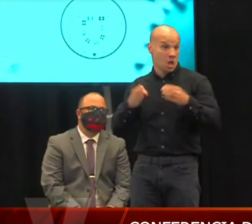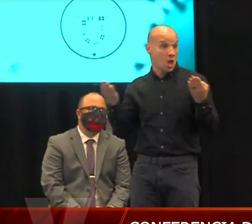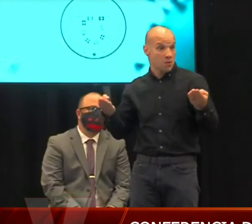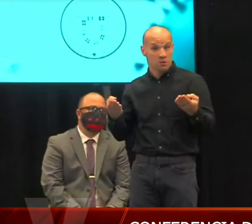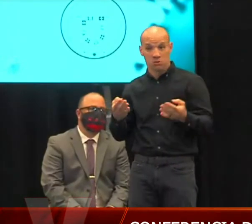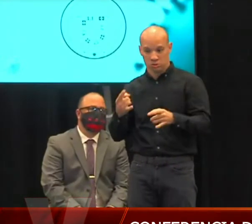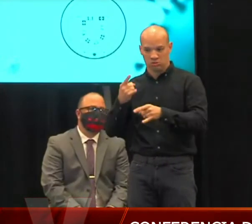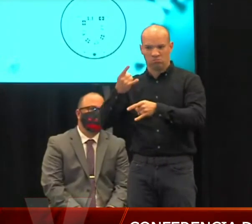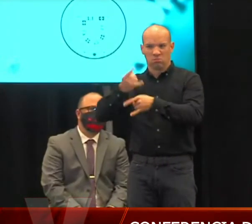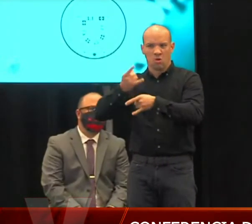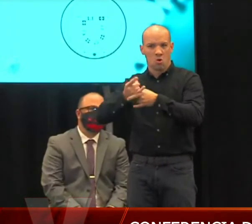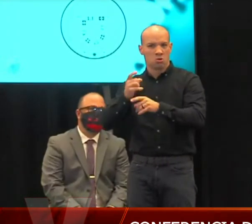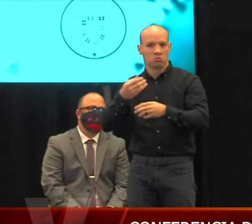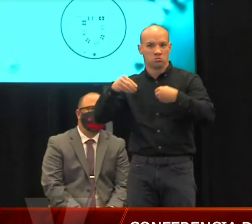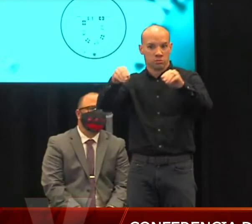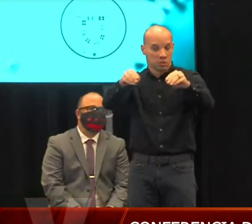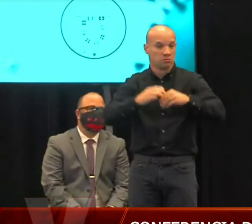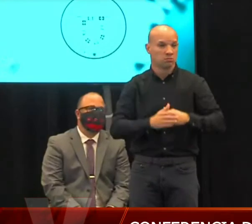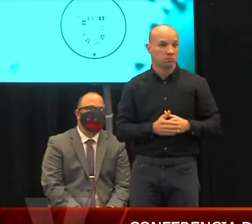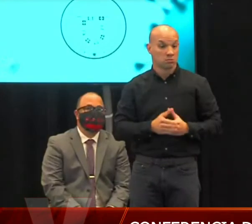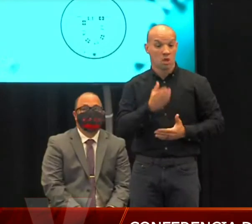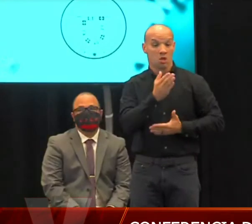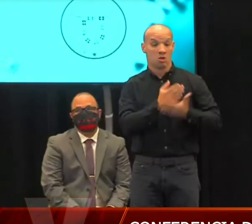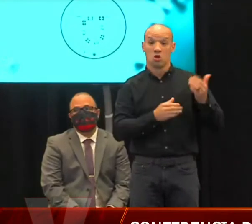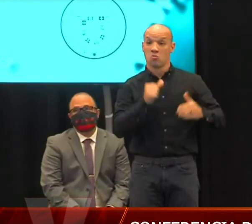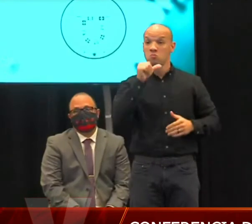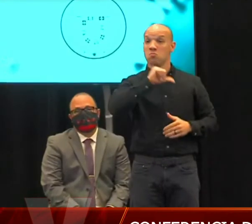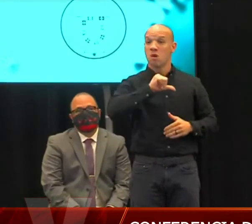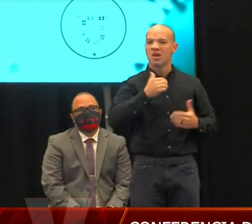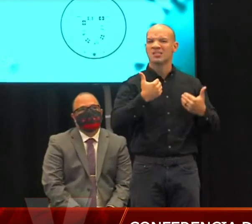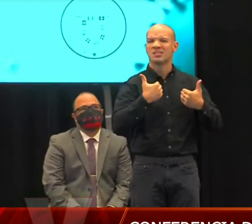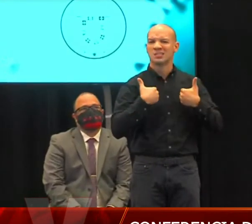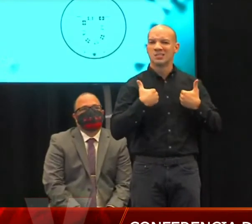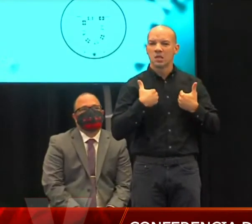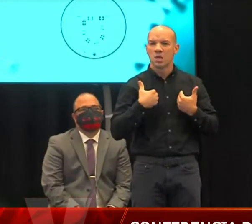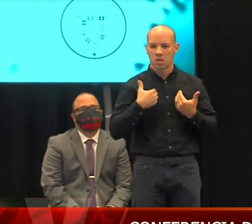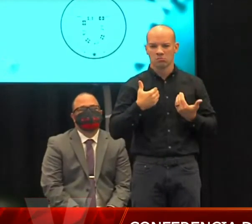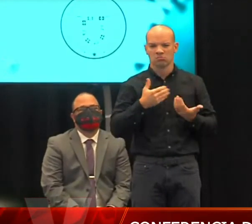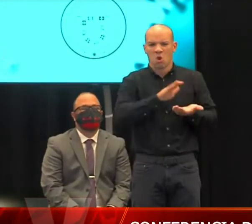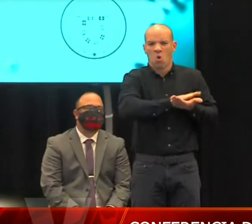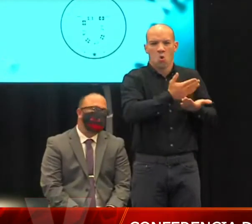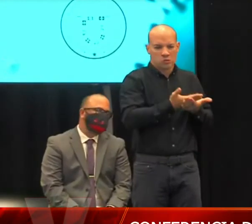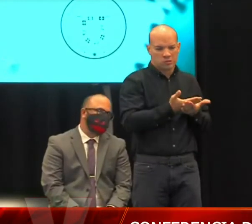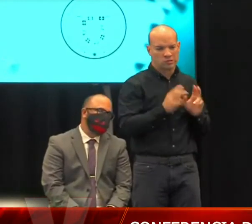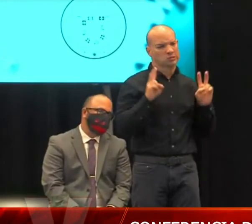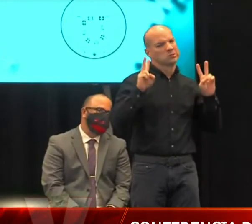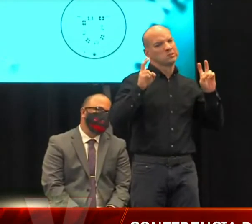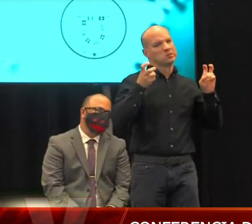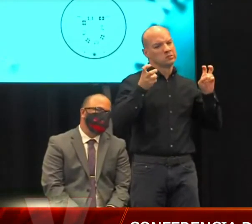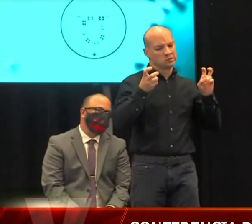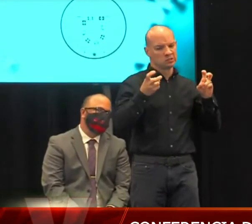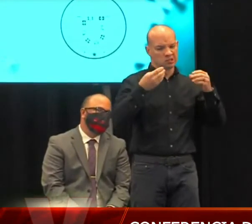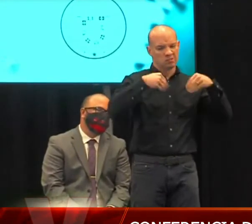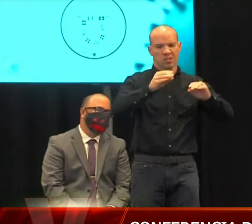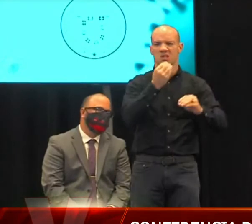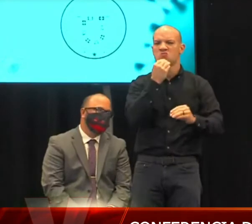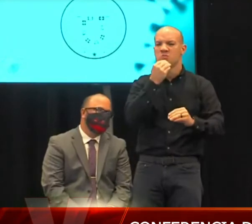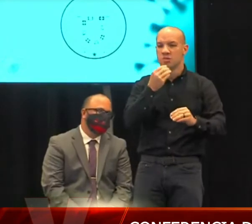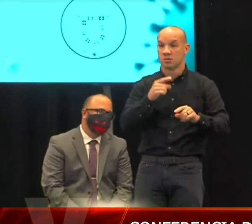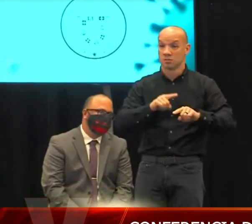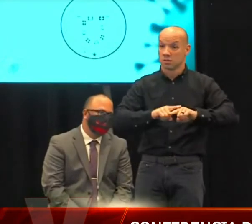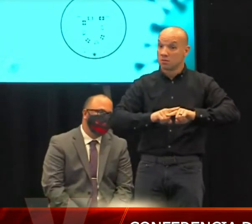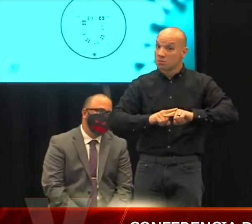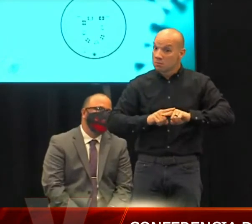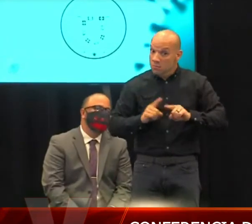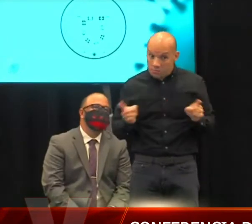¿Hay bares que tienen cocinas y que sirven comida, entre comillas, pero su principal fuente de ingreso es la barra? ¿Cómo